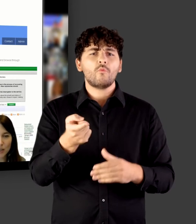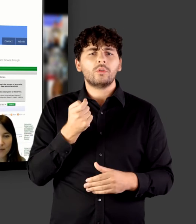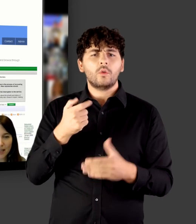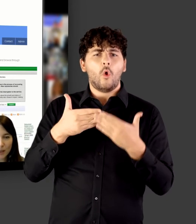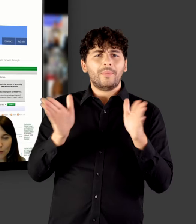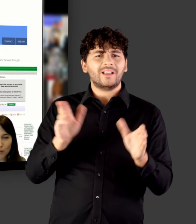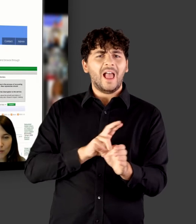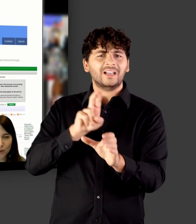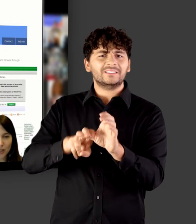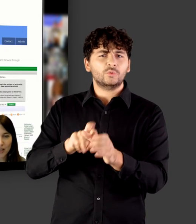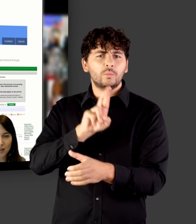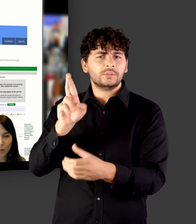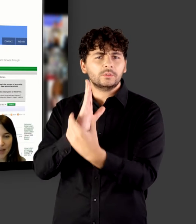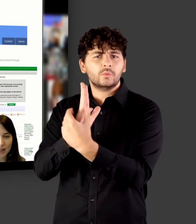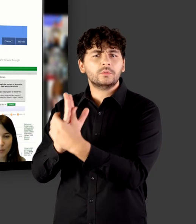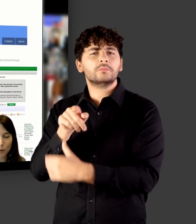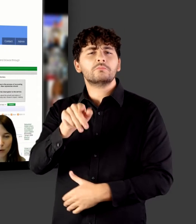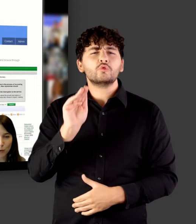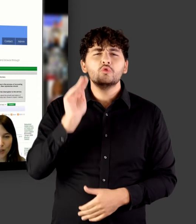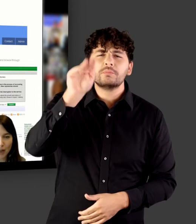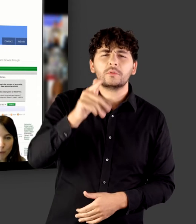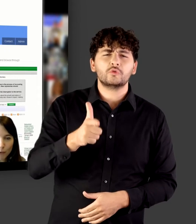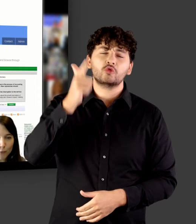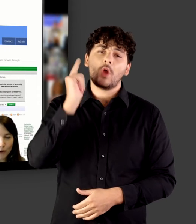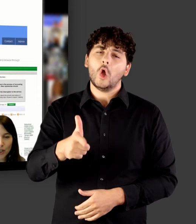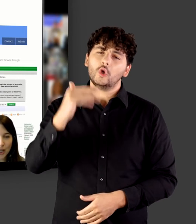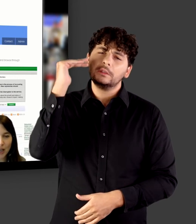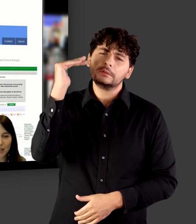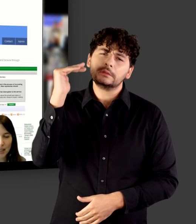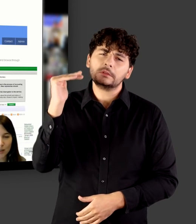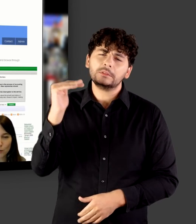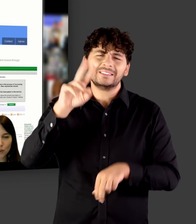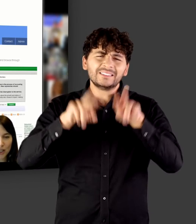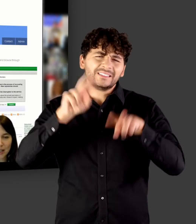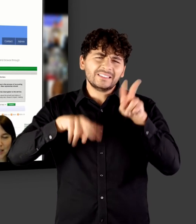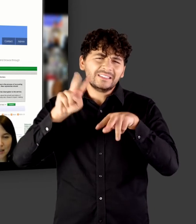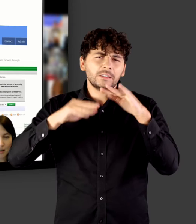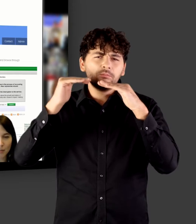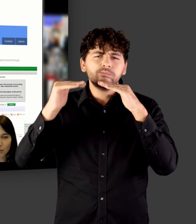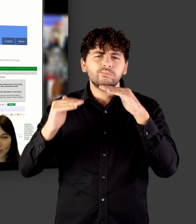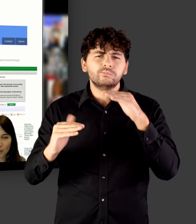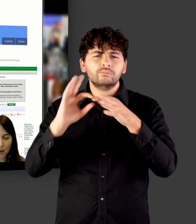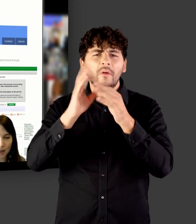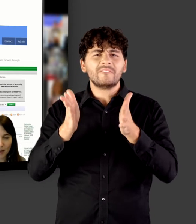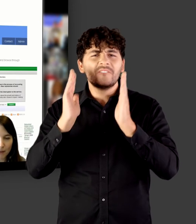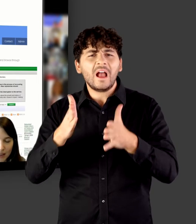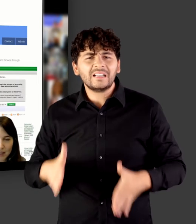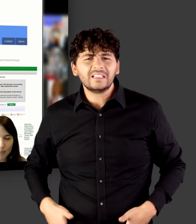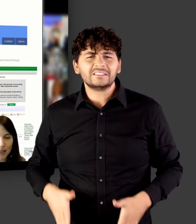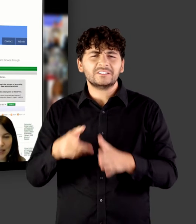2000 verschiedene Open Access Repositorien aufgeführt, die ganz unterschiedlich bei einer Fachdisziplin,